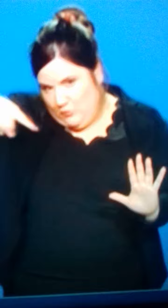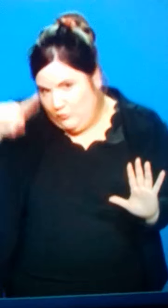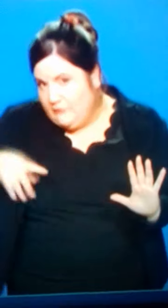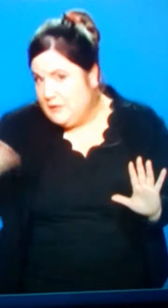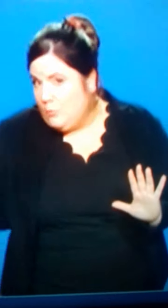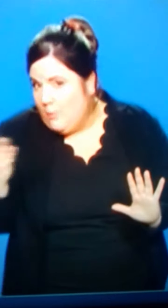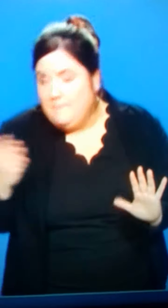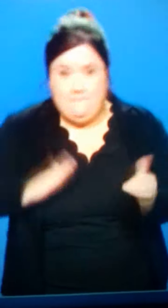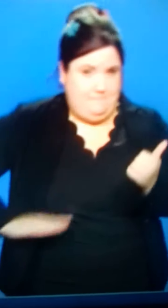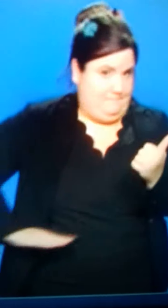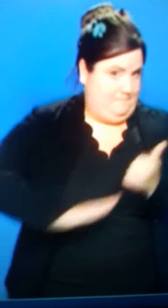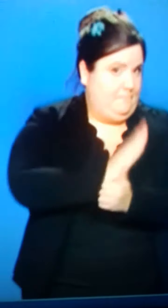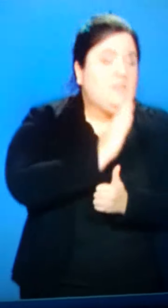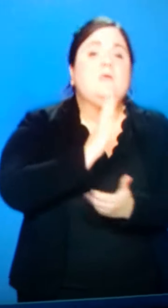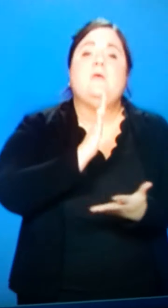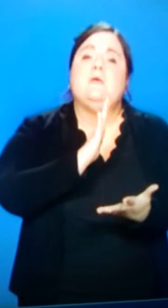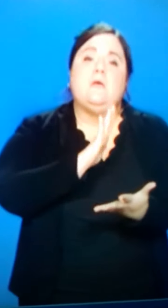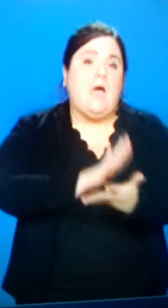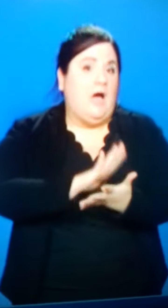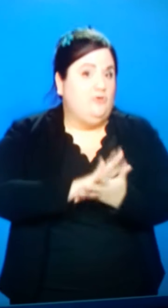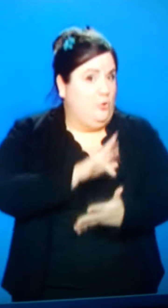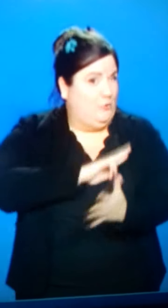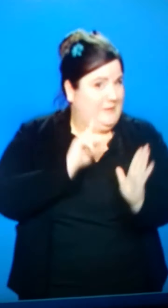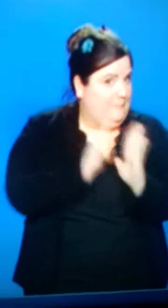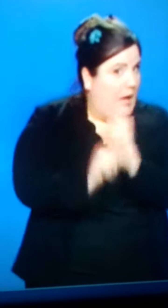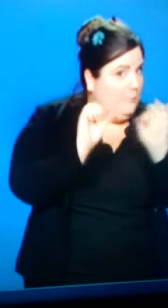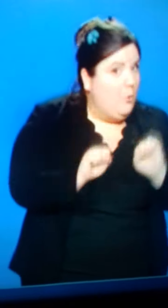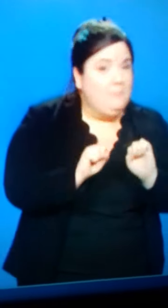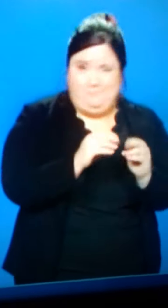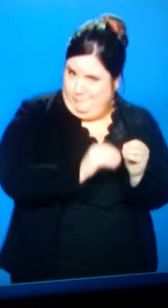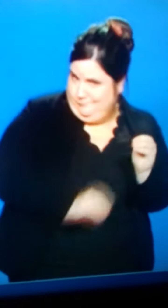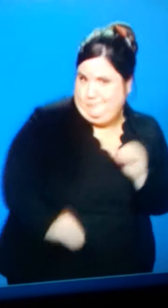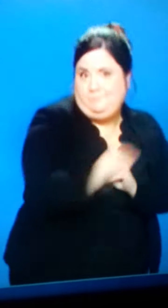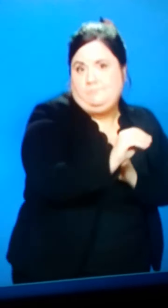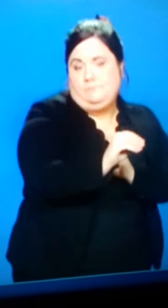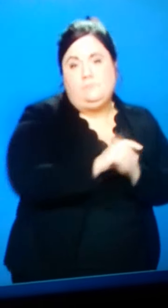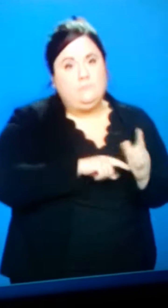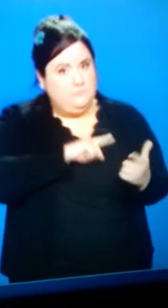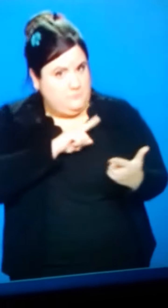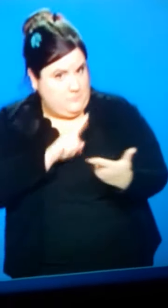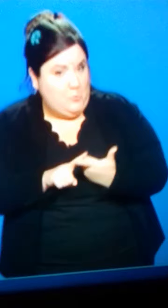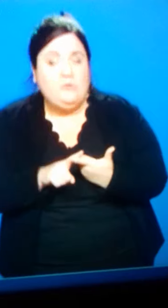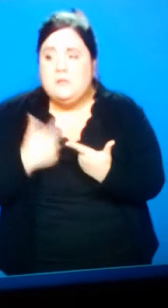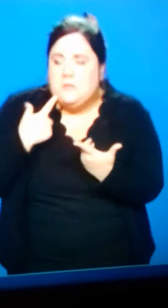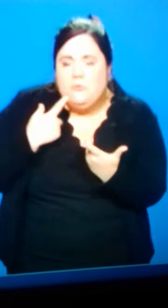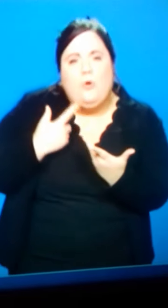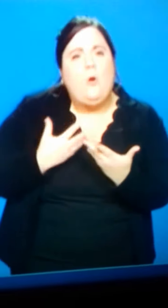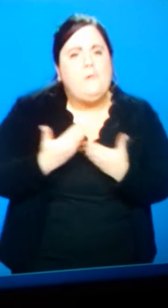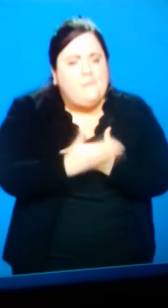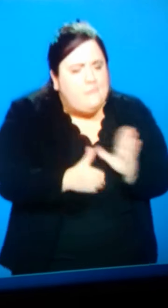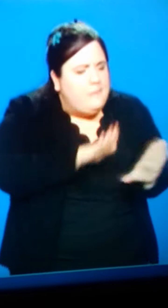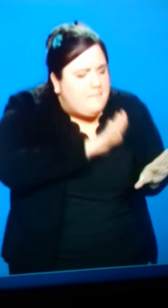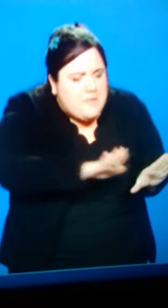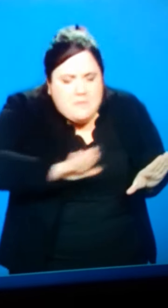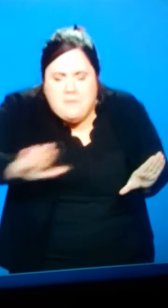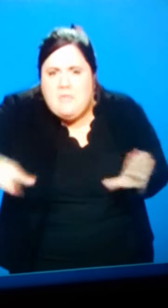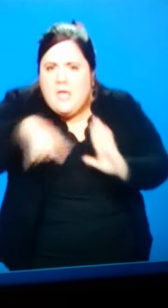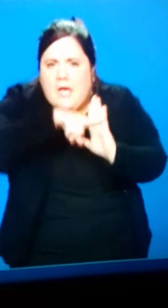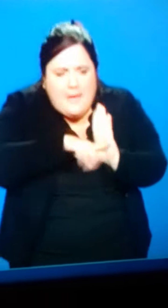Sans l'âge légal. Aller vers un système plus juste, en supprimant les régimes spéciaux, en harmonisant les règles entre public et privé,